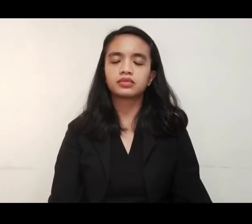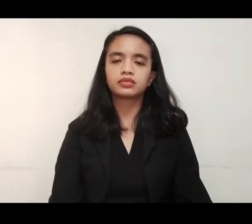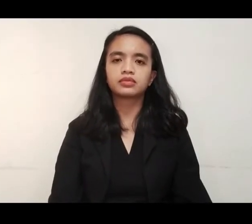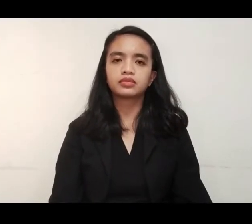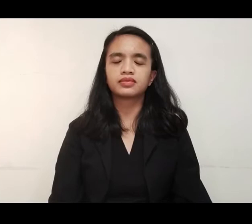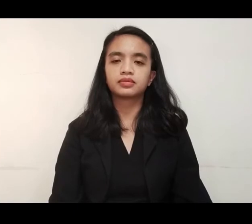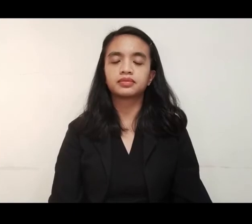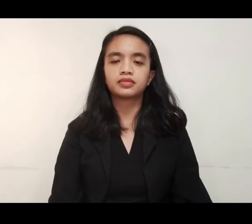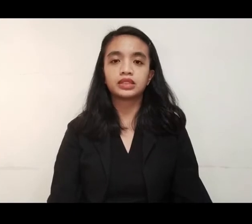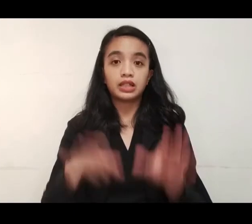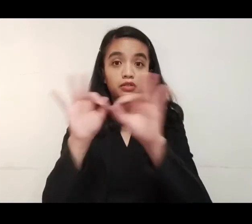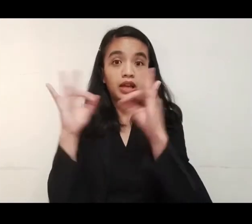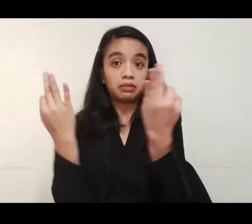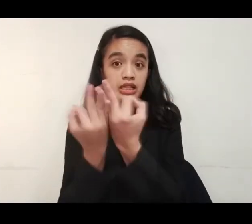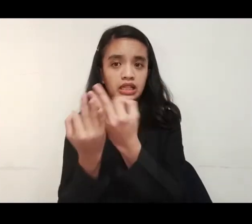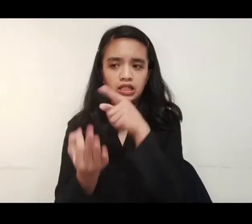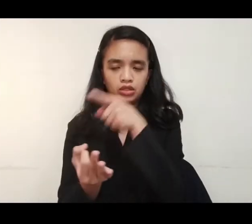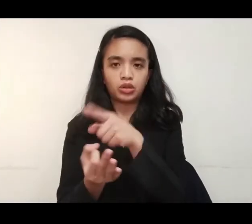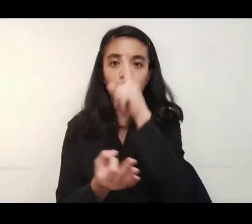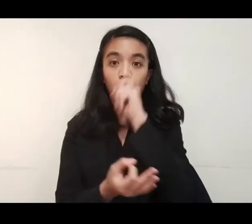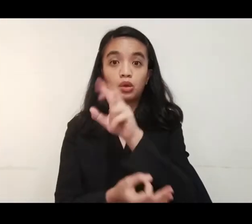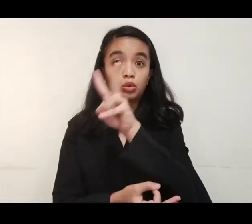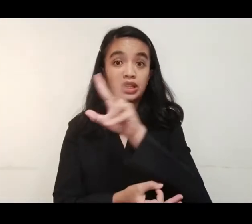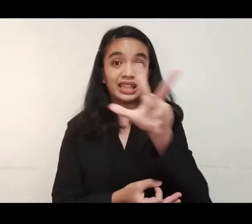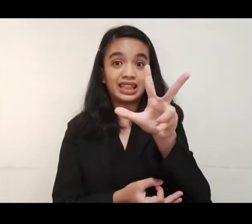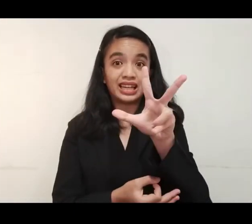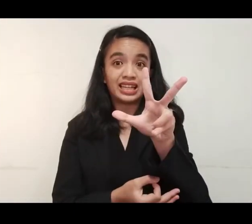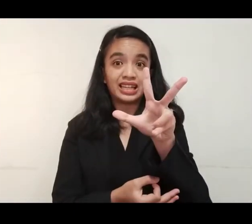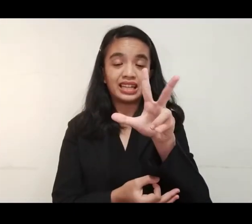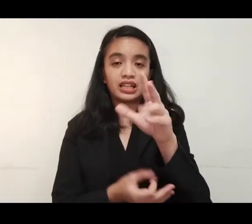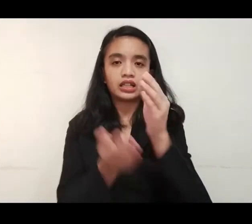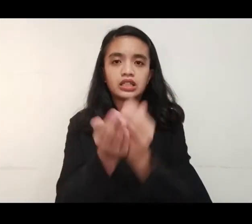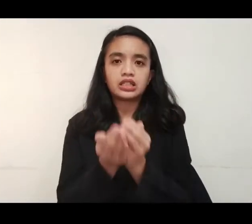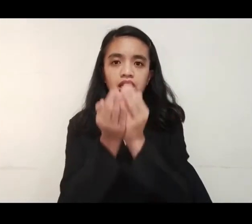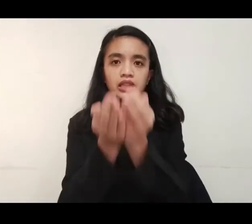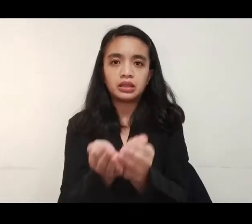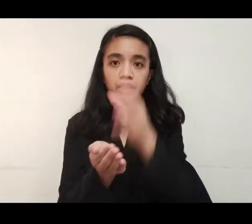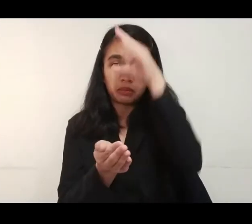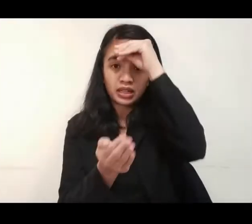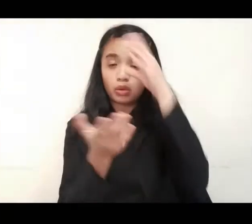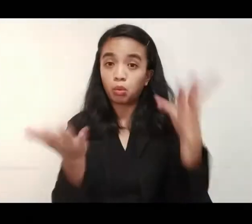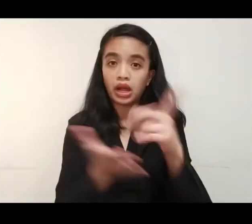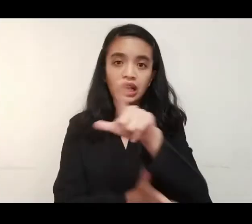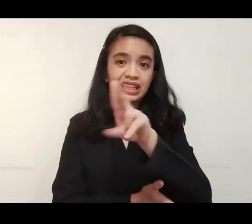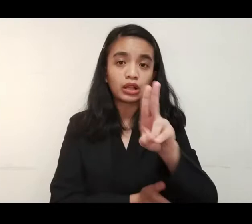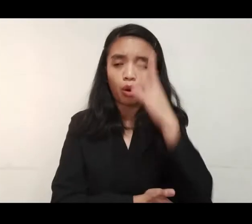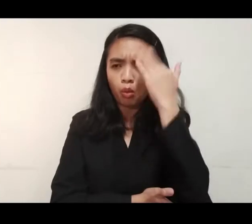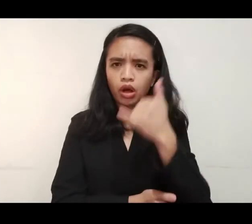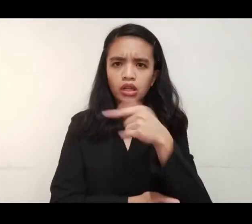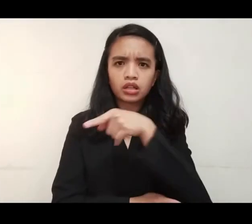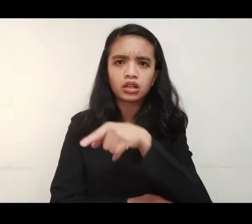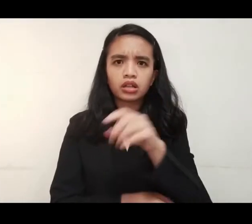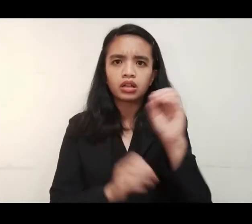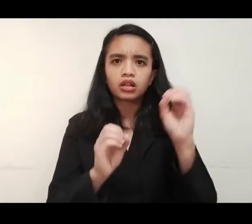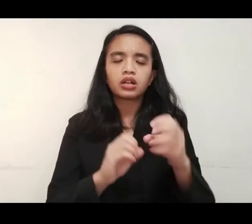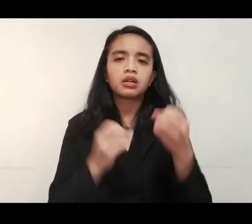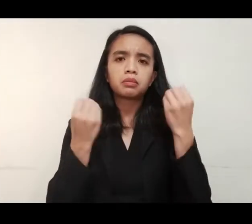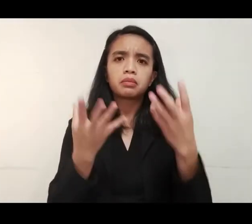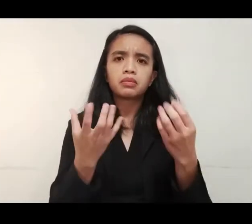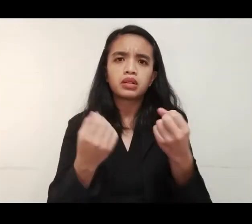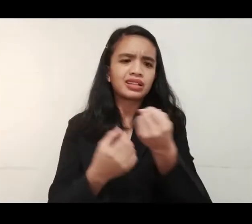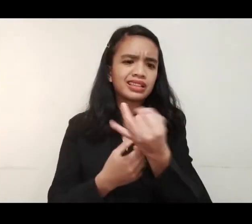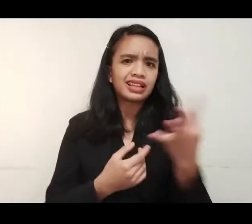Nananawagan ng tulong ang pamilya ng isang 23-anyos na seaman mula sa La Union matapos